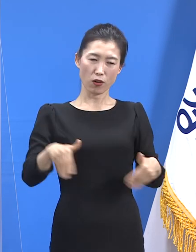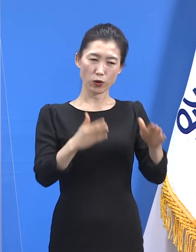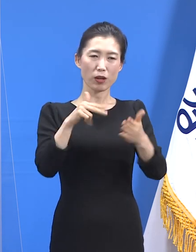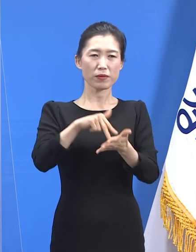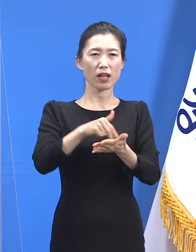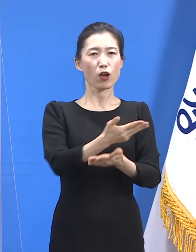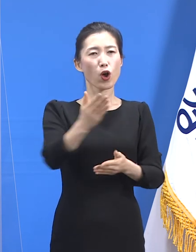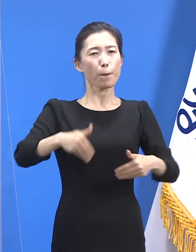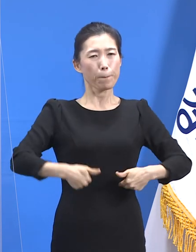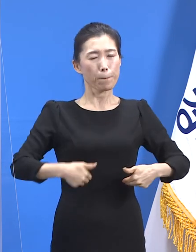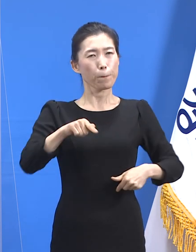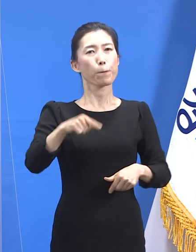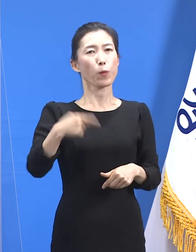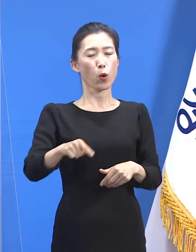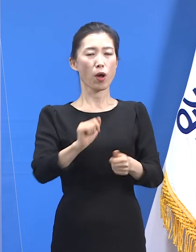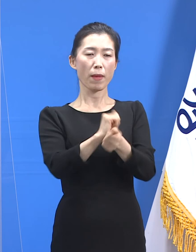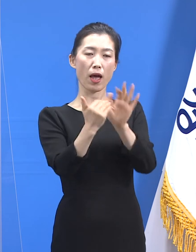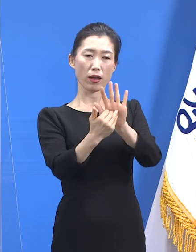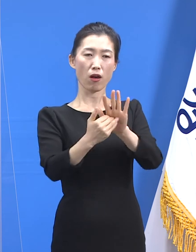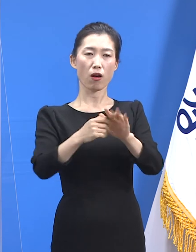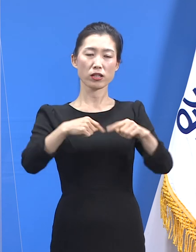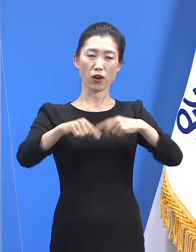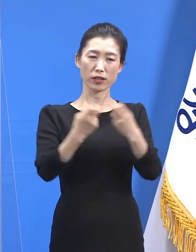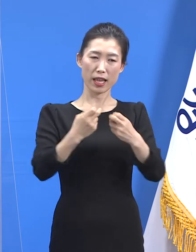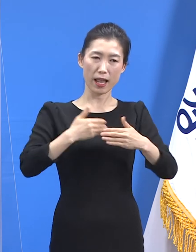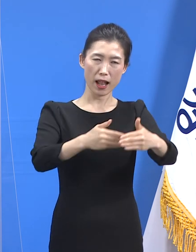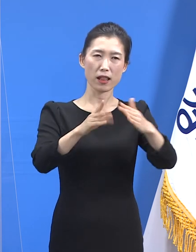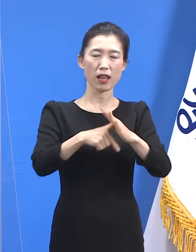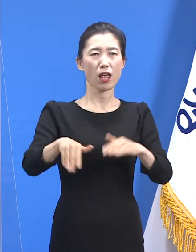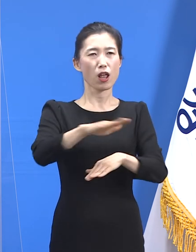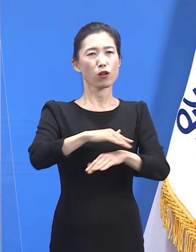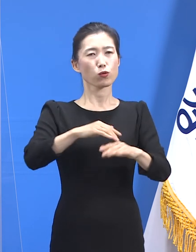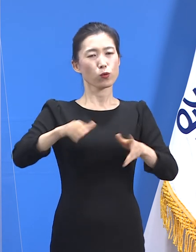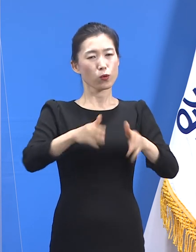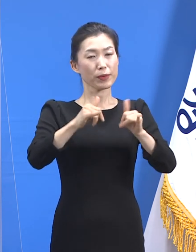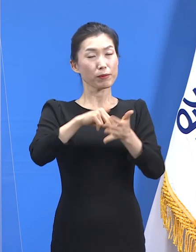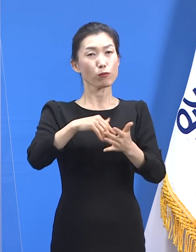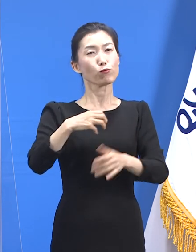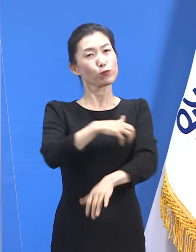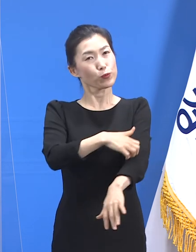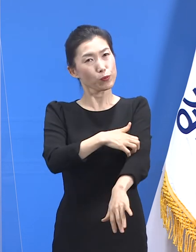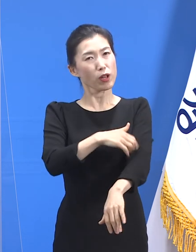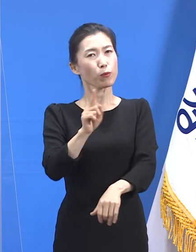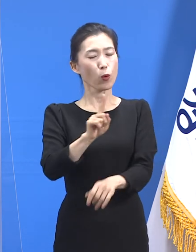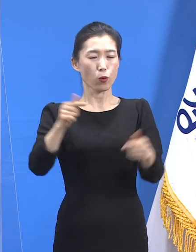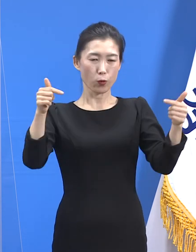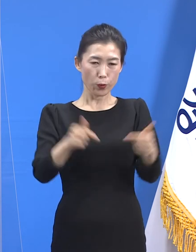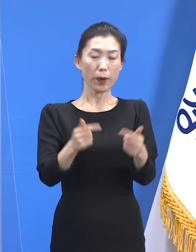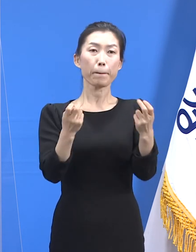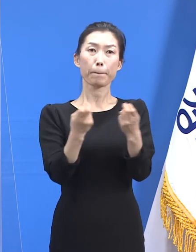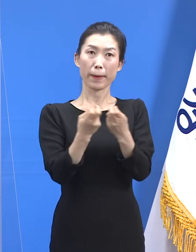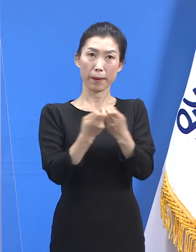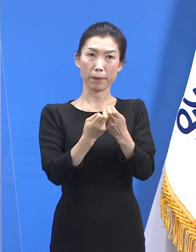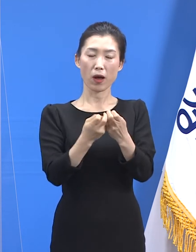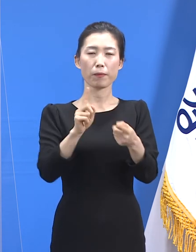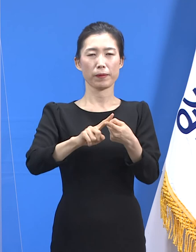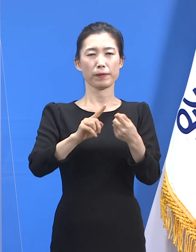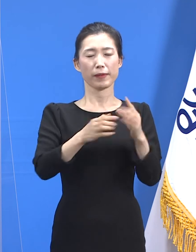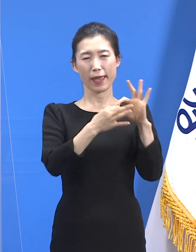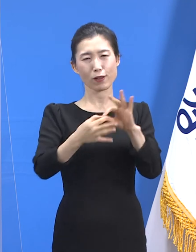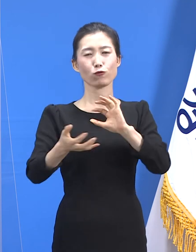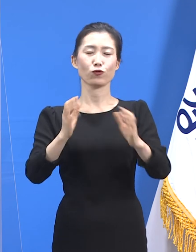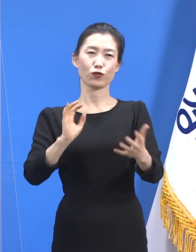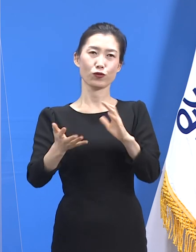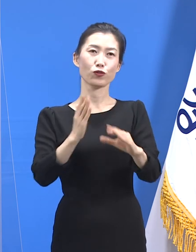방역 정책을 수행하는 과정에서 불가피하게 겪게 될 불편사항을 어떻게 줄일 것인지, 이러한 논의를 지속하는